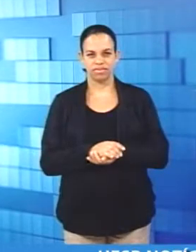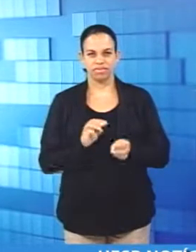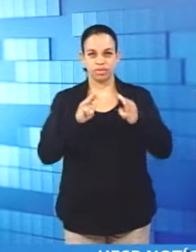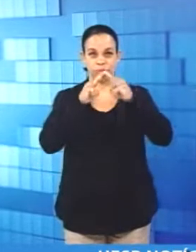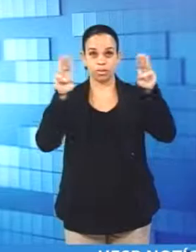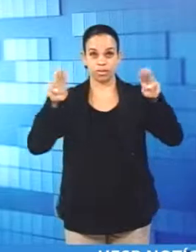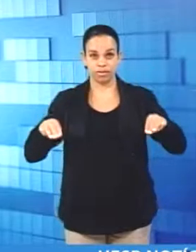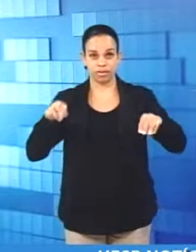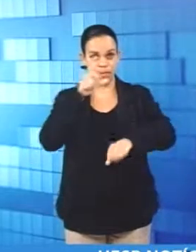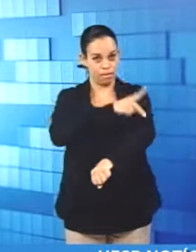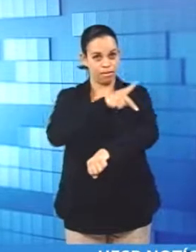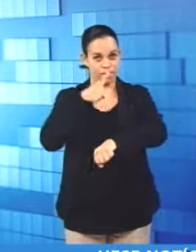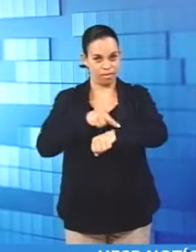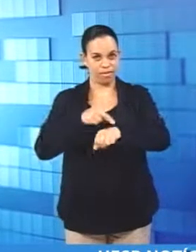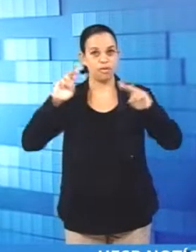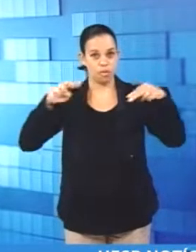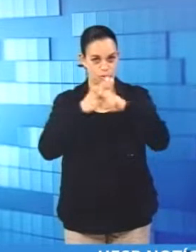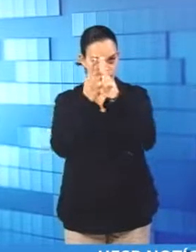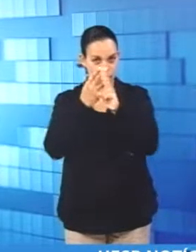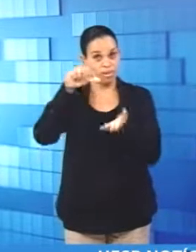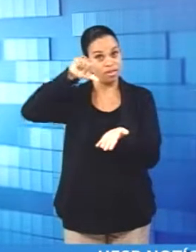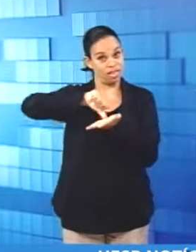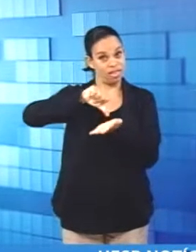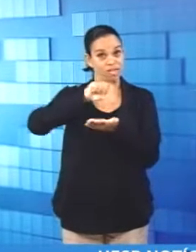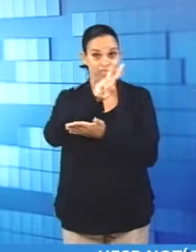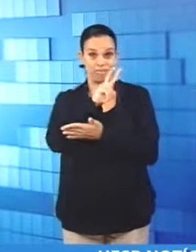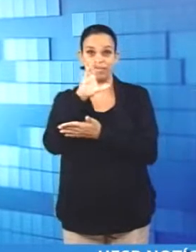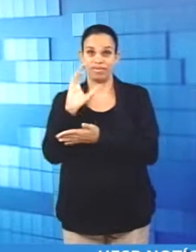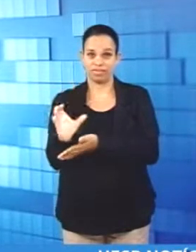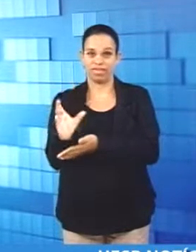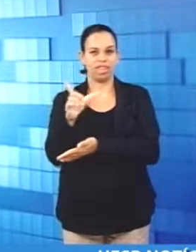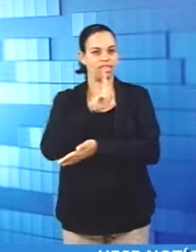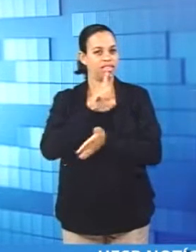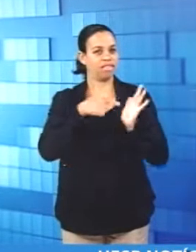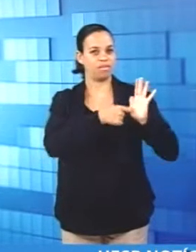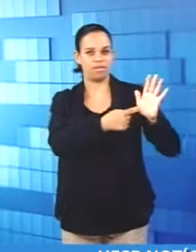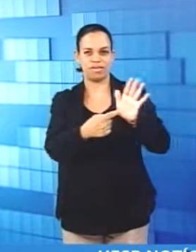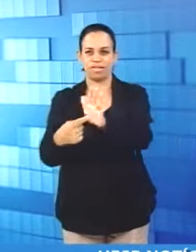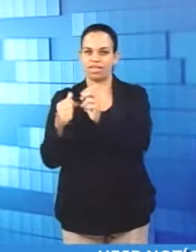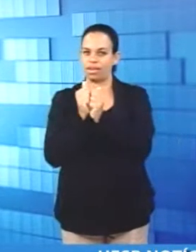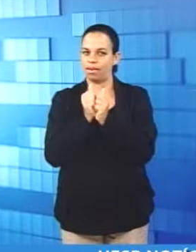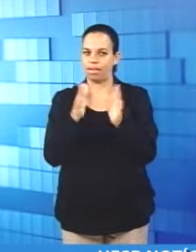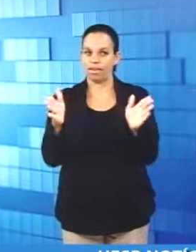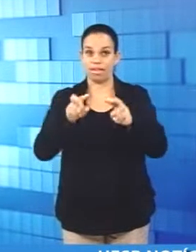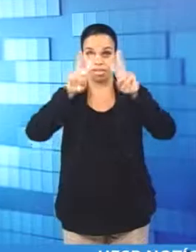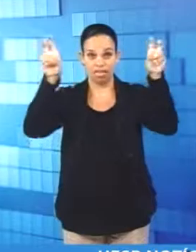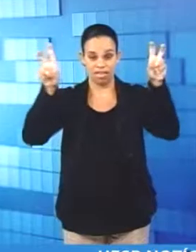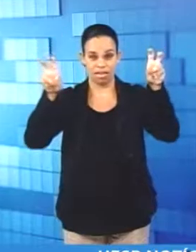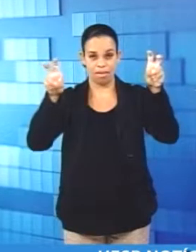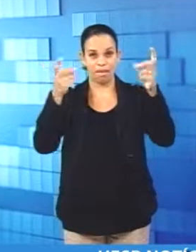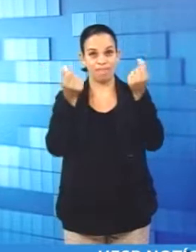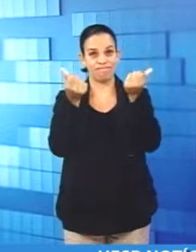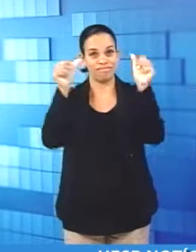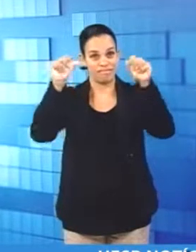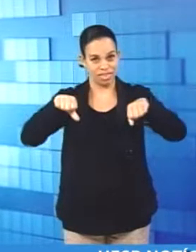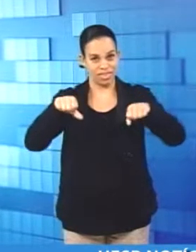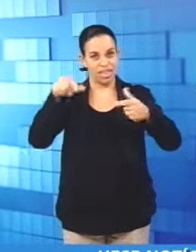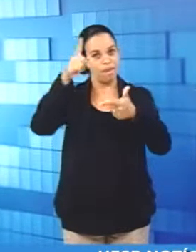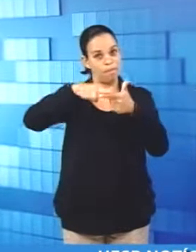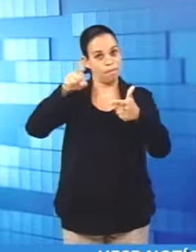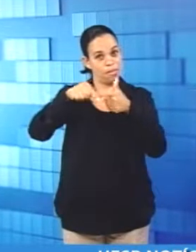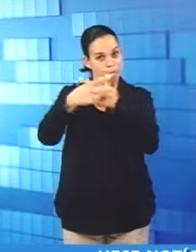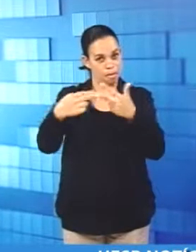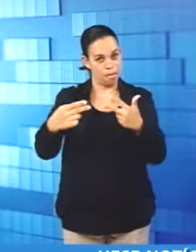O Museu Pedagógico da UESB, Campos de Vitória da Conquista, está com a exposição aberta com o tema Crise,